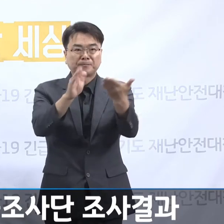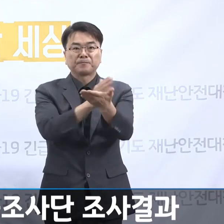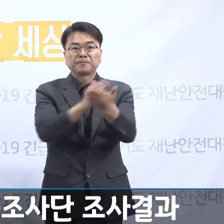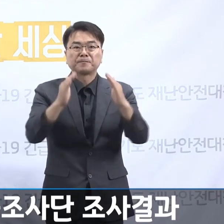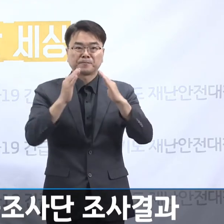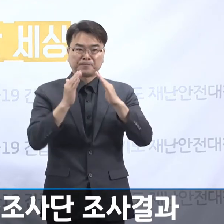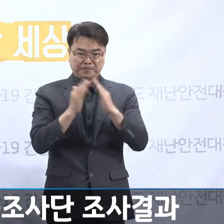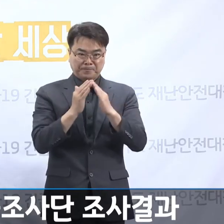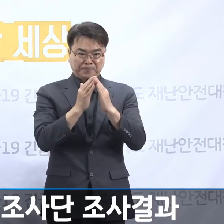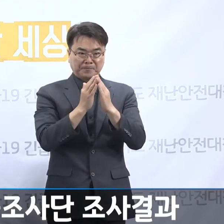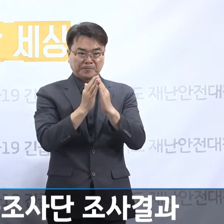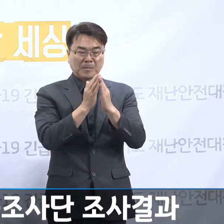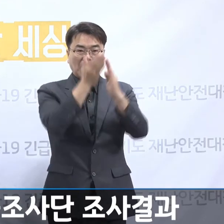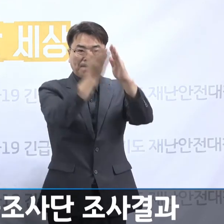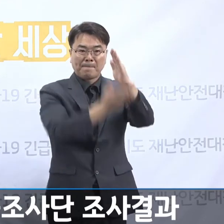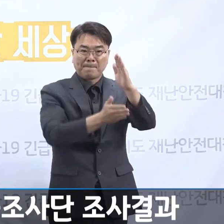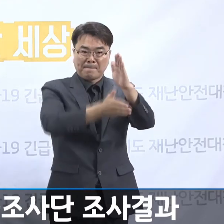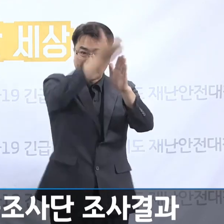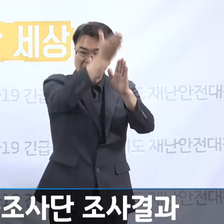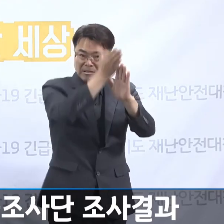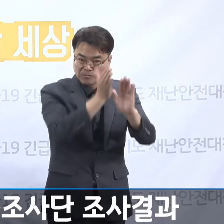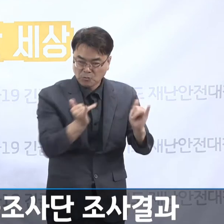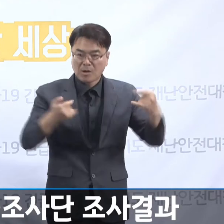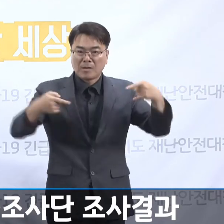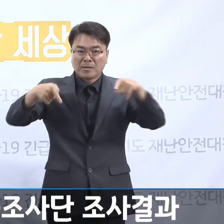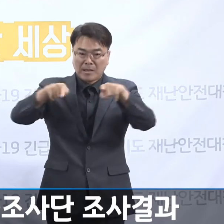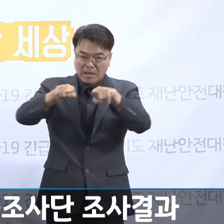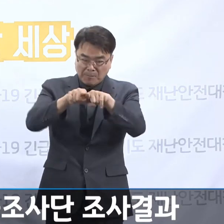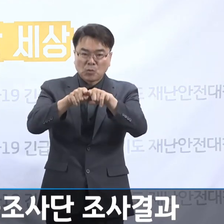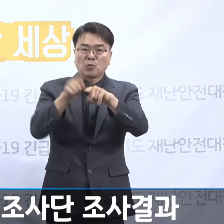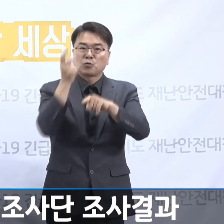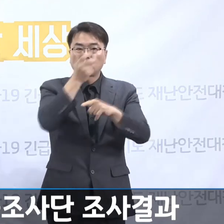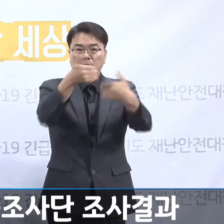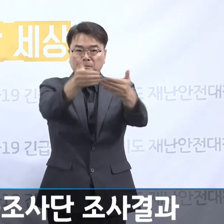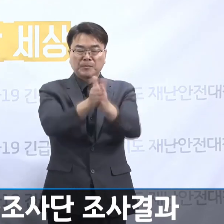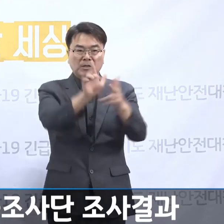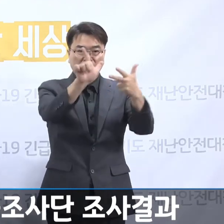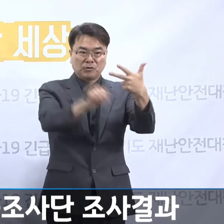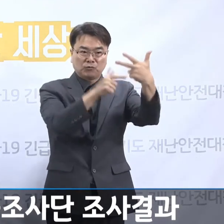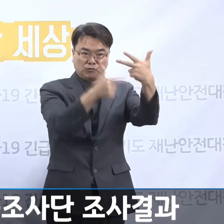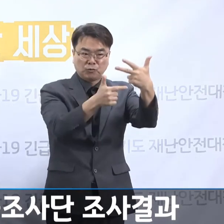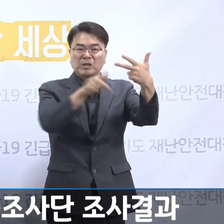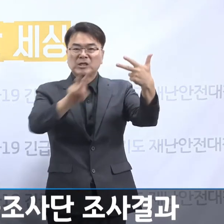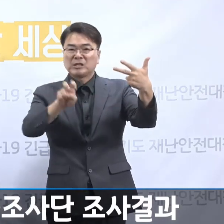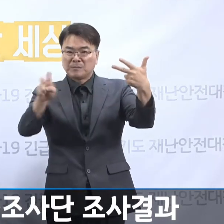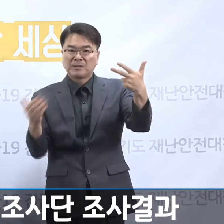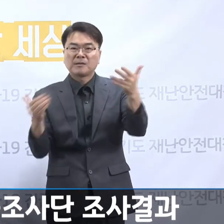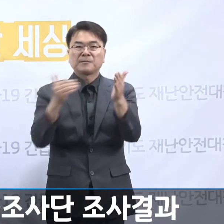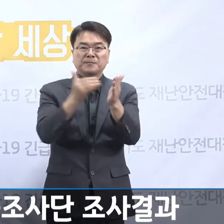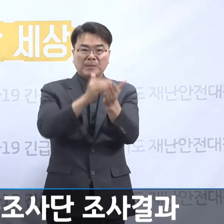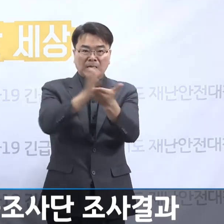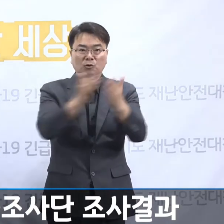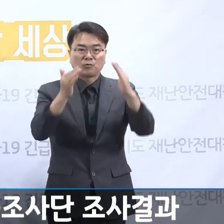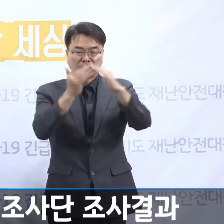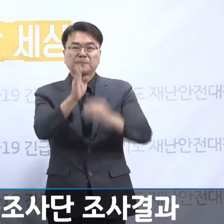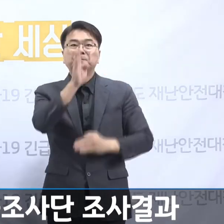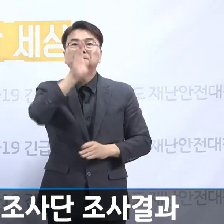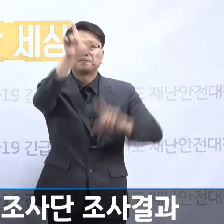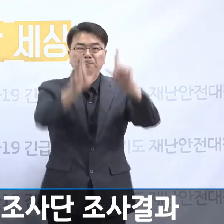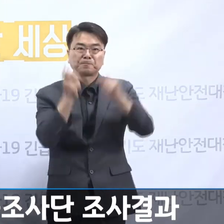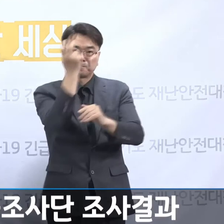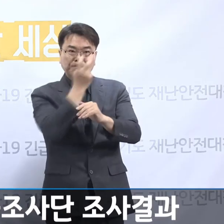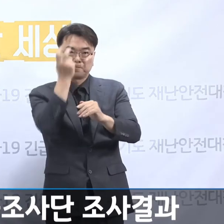나눔의지 민간합동조사단은 진원 7월 6일부터 22일까지 경기도 광주에 있는 나눔의집에서 현장조사를